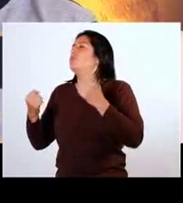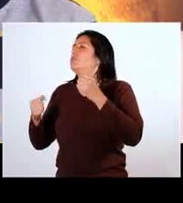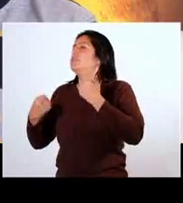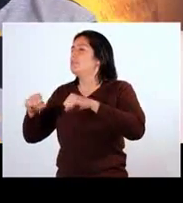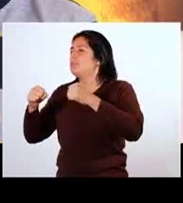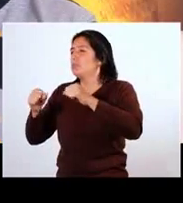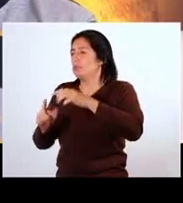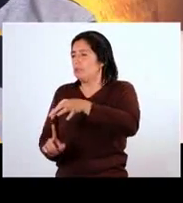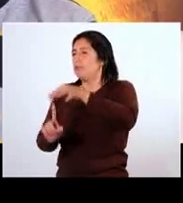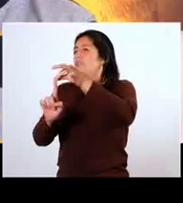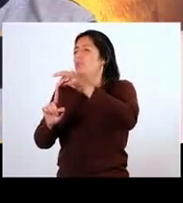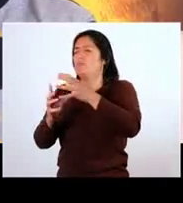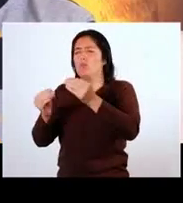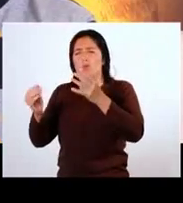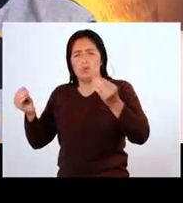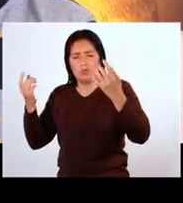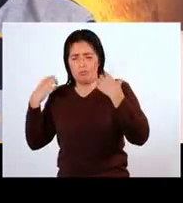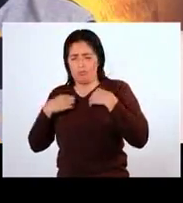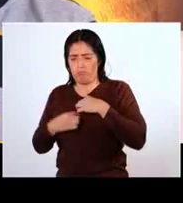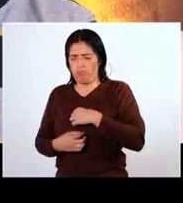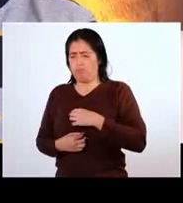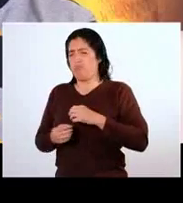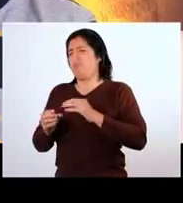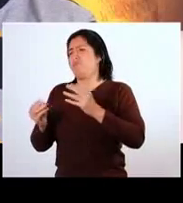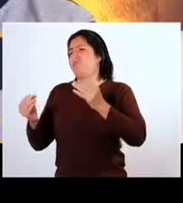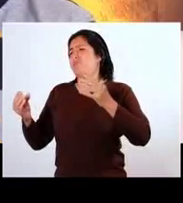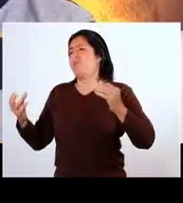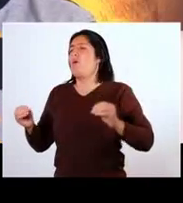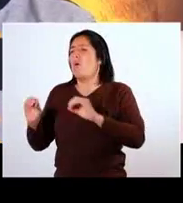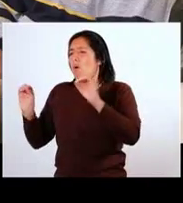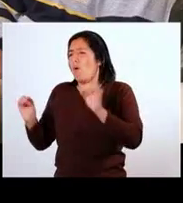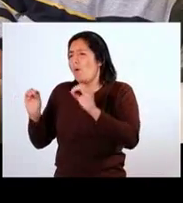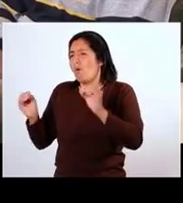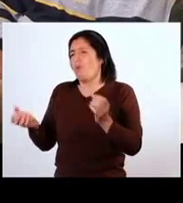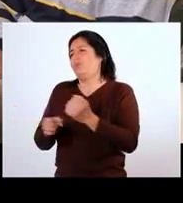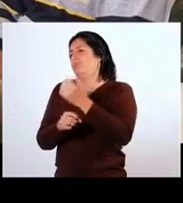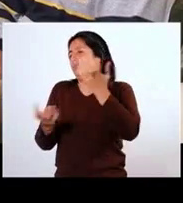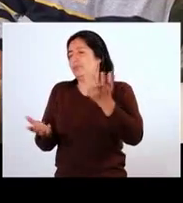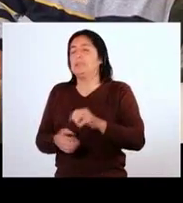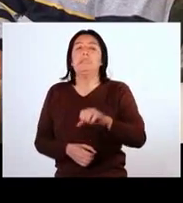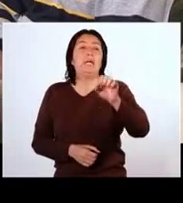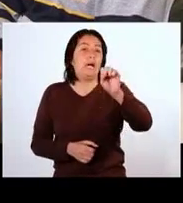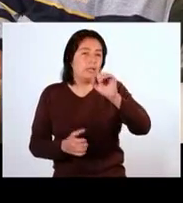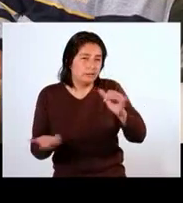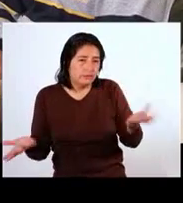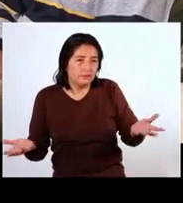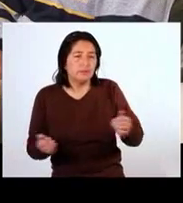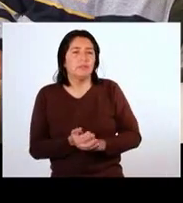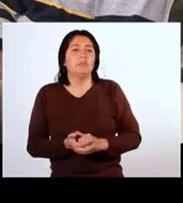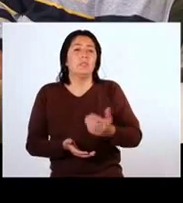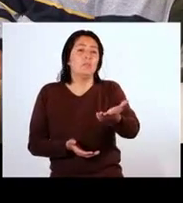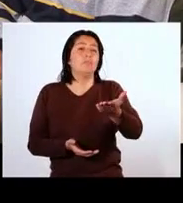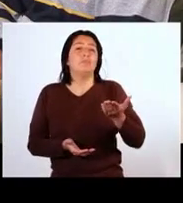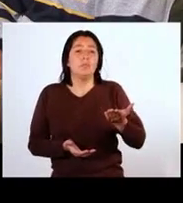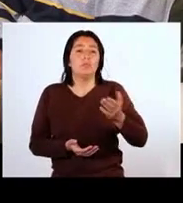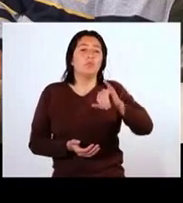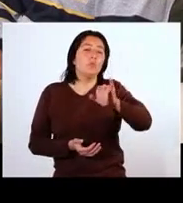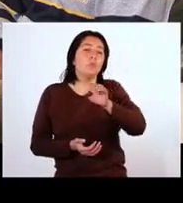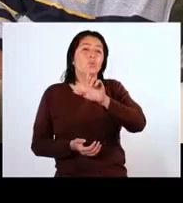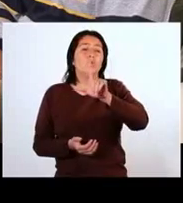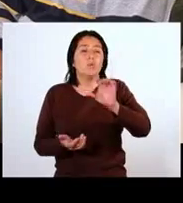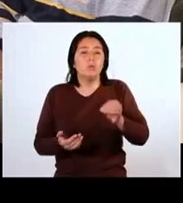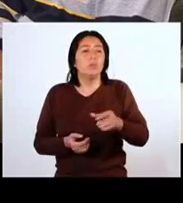múltiples, además tenemos centenares de medallas de oro de campeones mundiales. Así es amigos, te invito Julio,